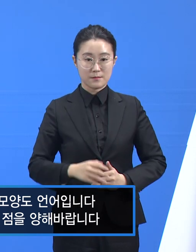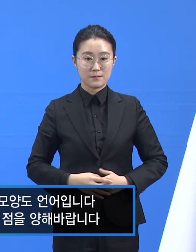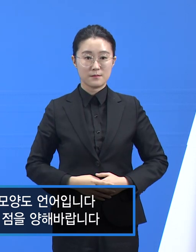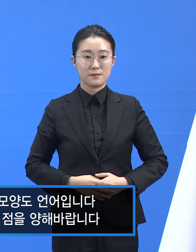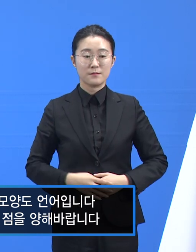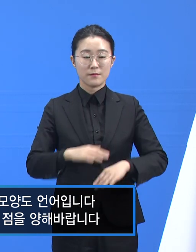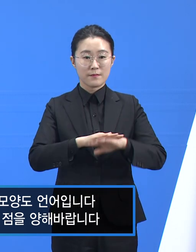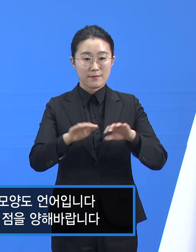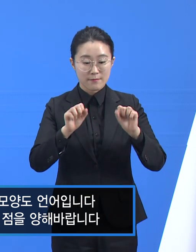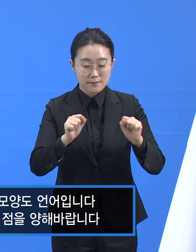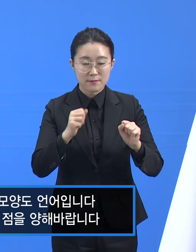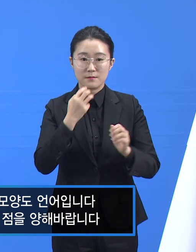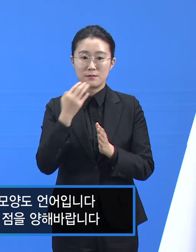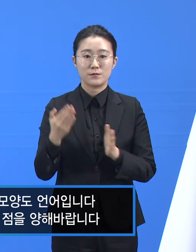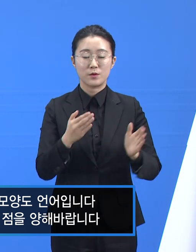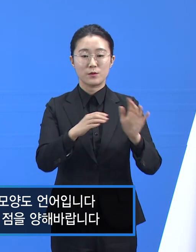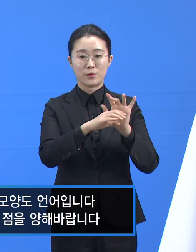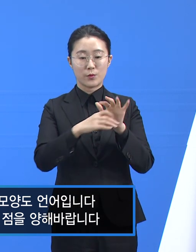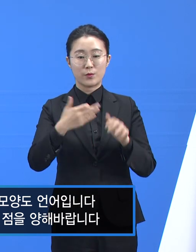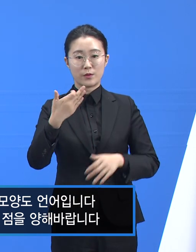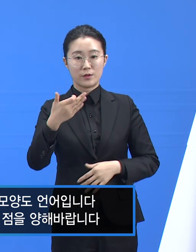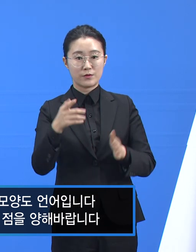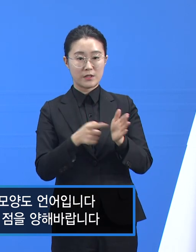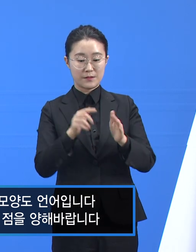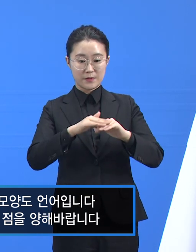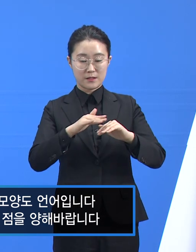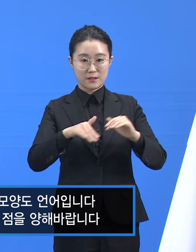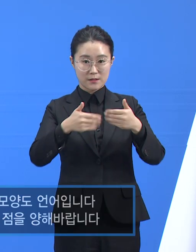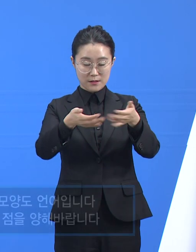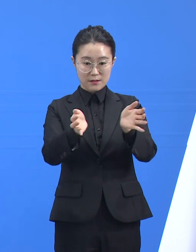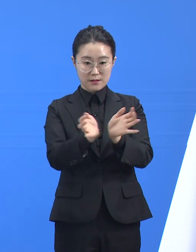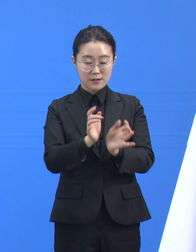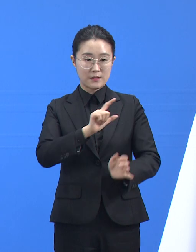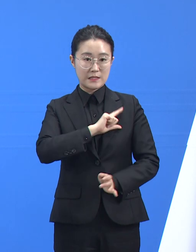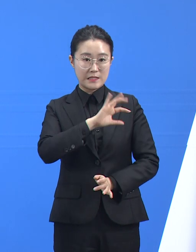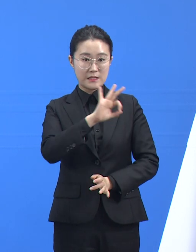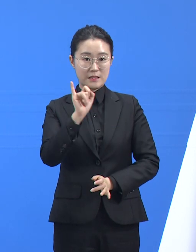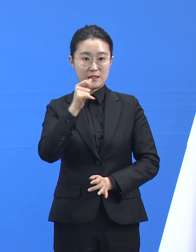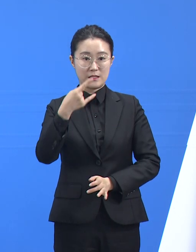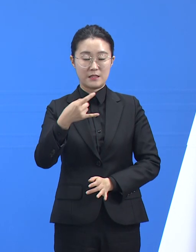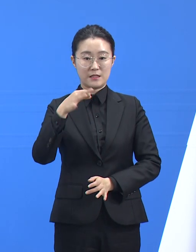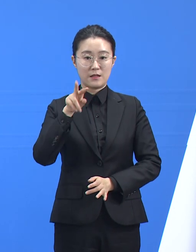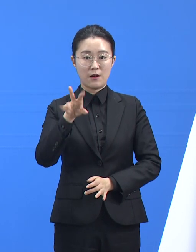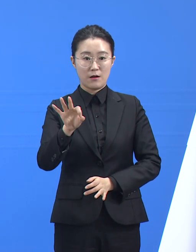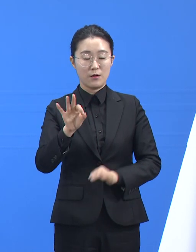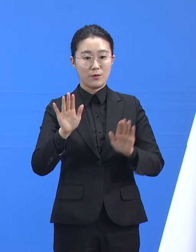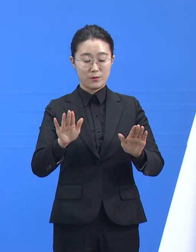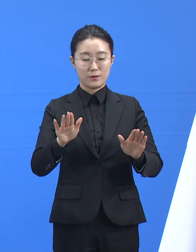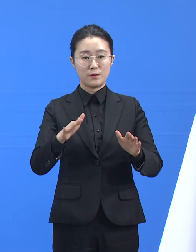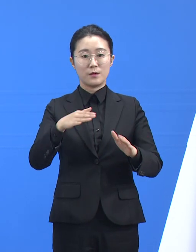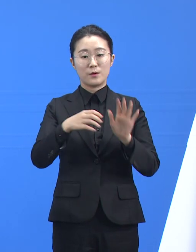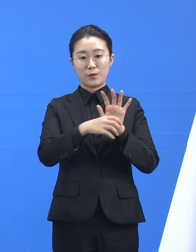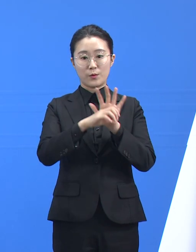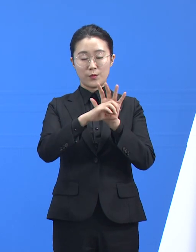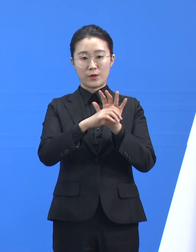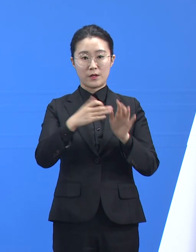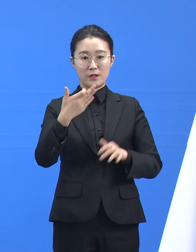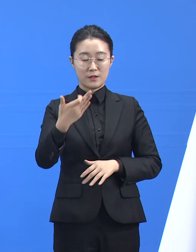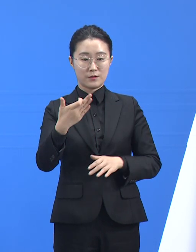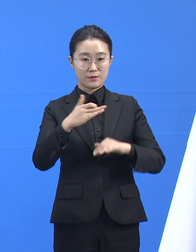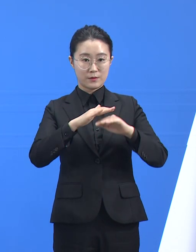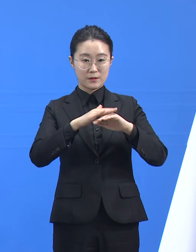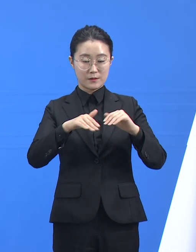안녕하십니까. 경기도 코로나19 긴급대책단 이희영입니다. 12월 15일 화요일 경기도 코로나19 대응 관련